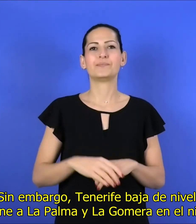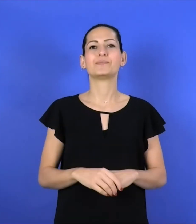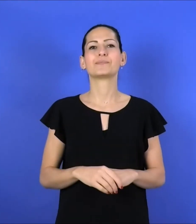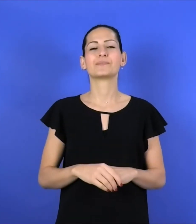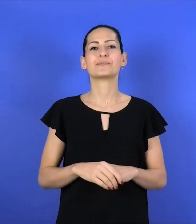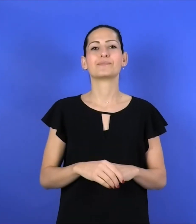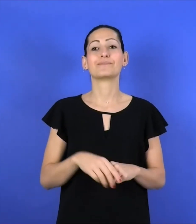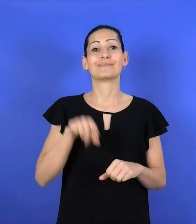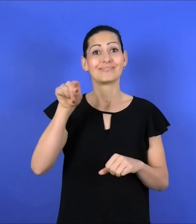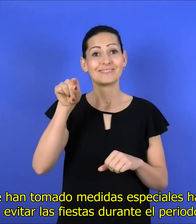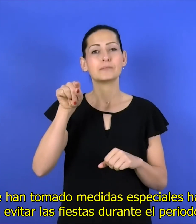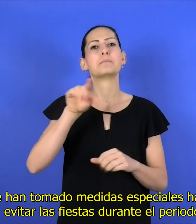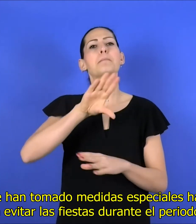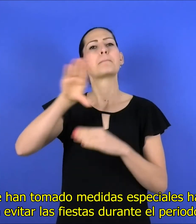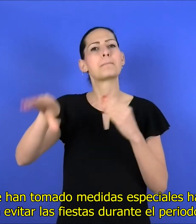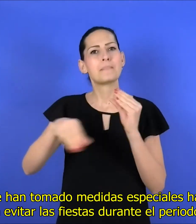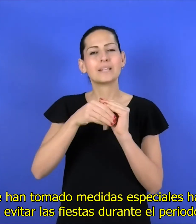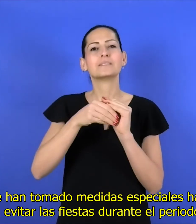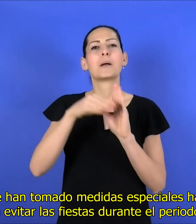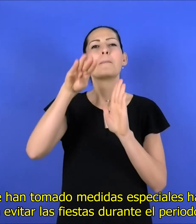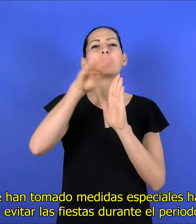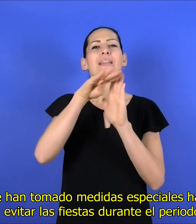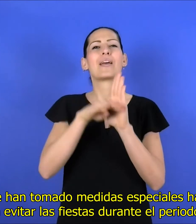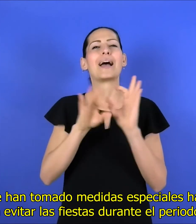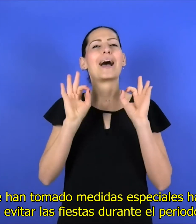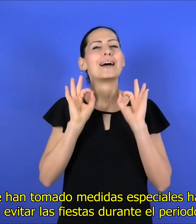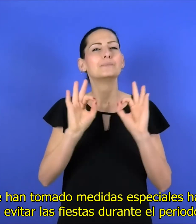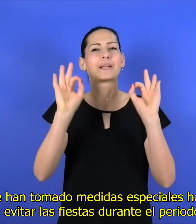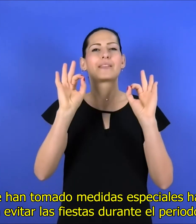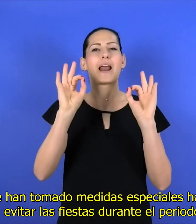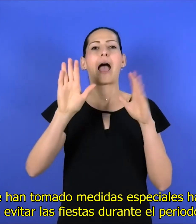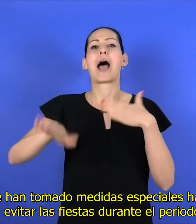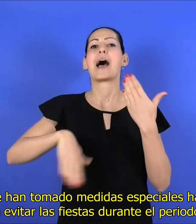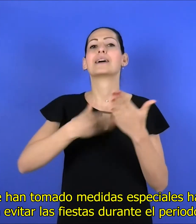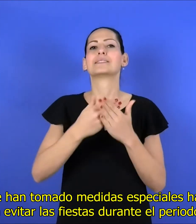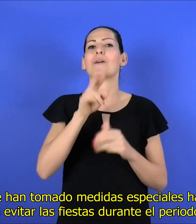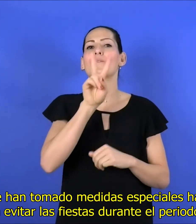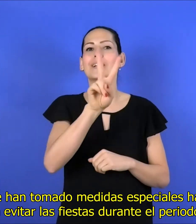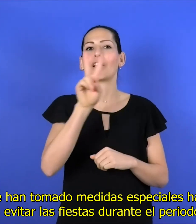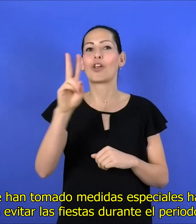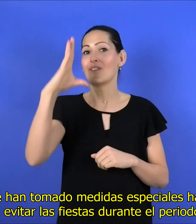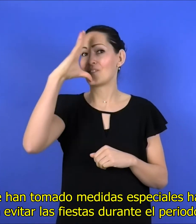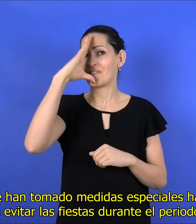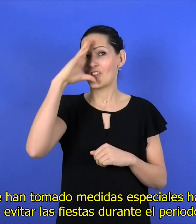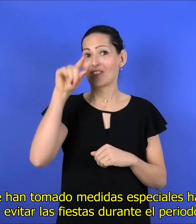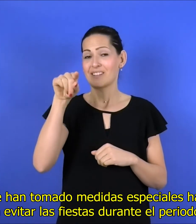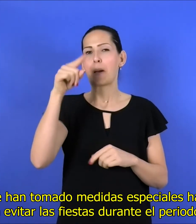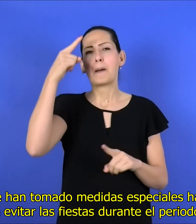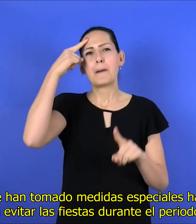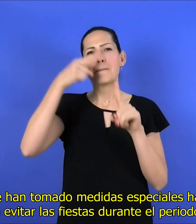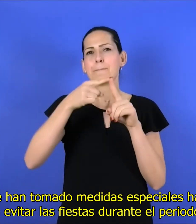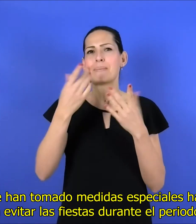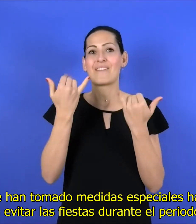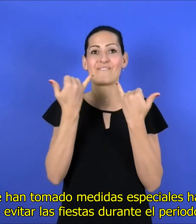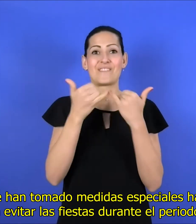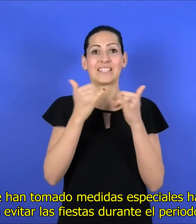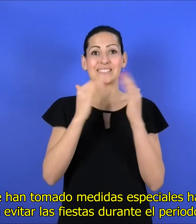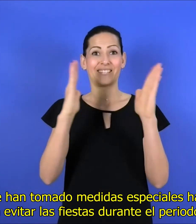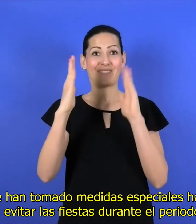Además, se han tomado medidas especiales hasta el 22 de febrero para evitar las fiestas durante el